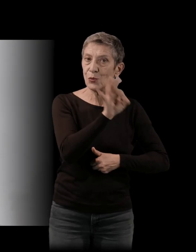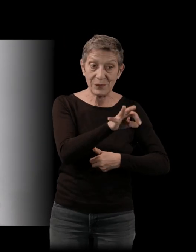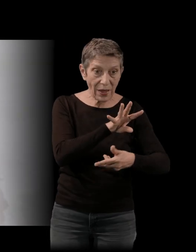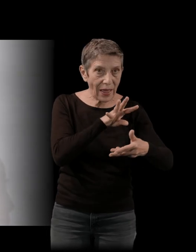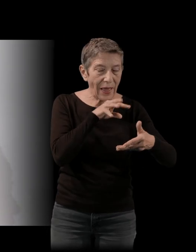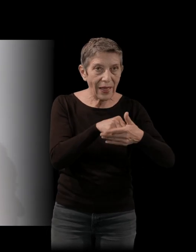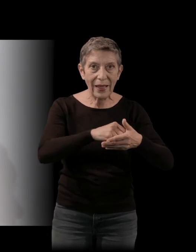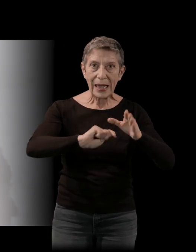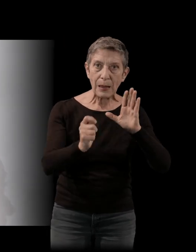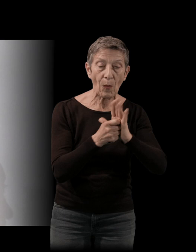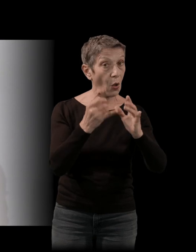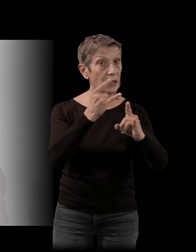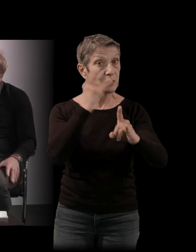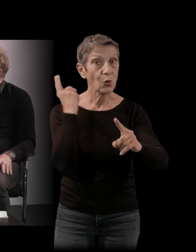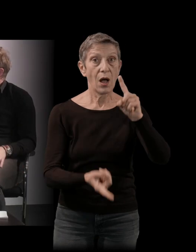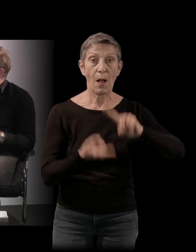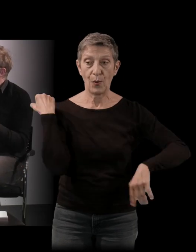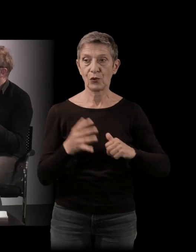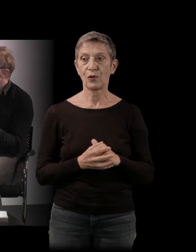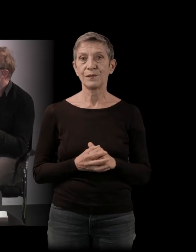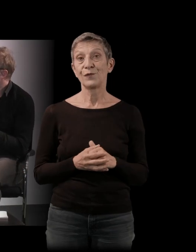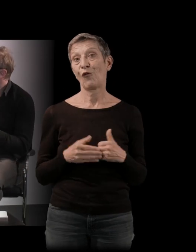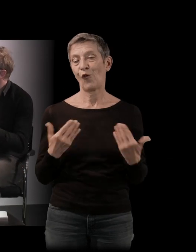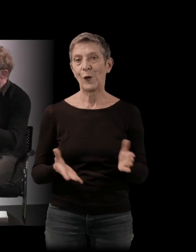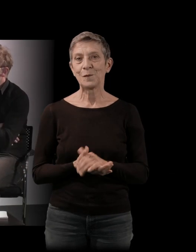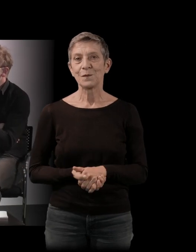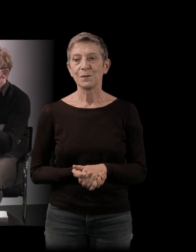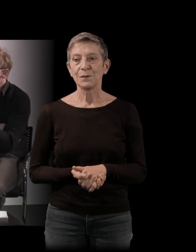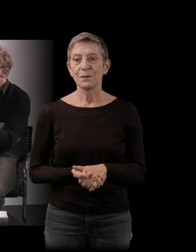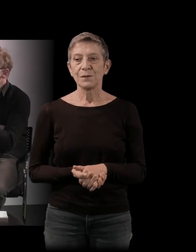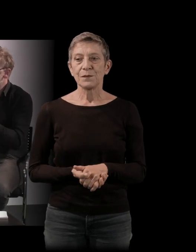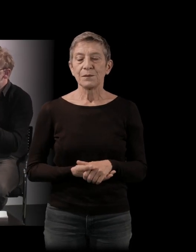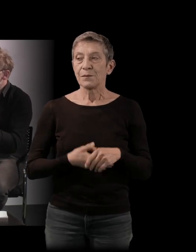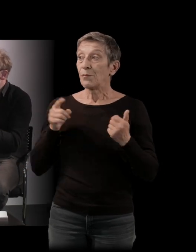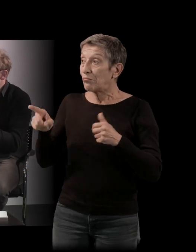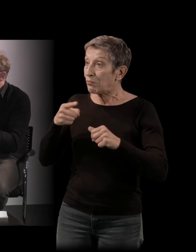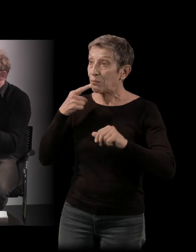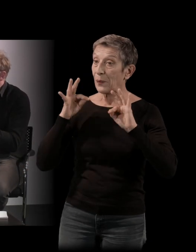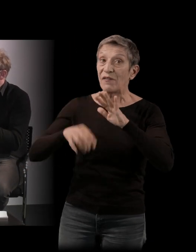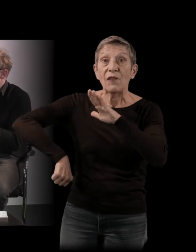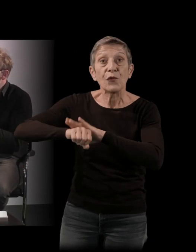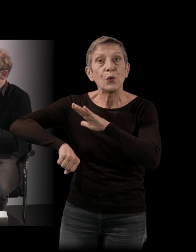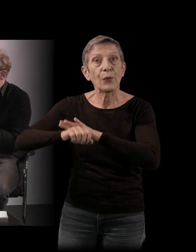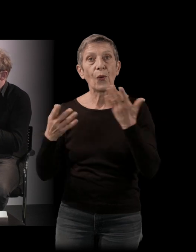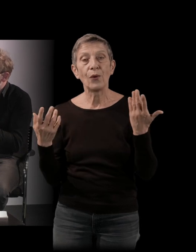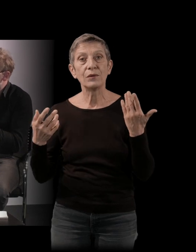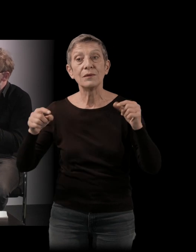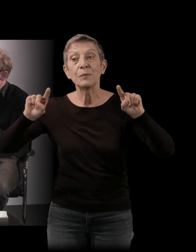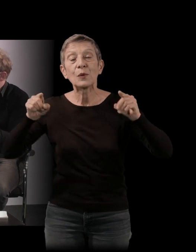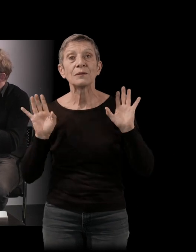si important. Donc voilà, j'avais envie de revenir là-dessus. Vous parliez du football. Je vais peut-être faire une petite parenthèse là-dessus parce qu'il y a effectivement la Coupe du monde de